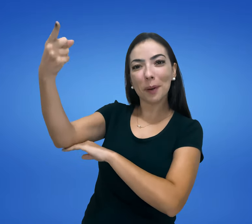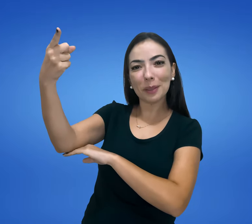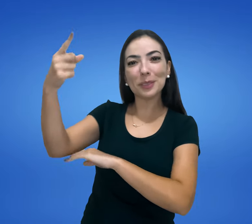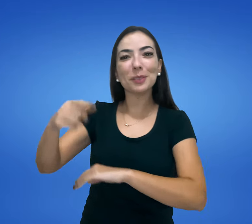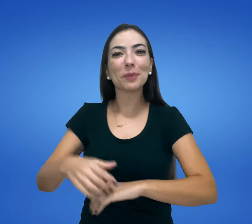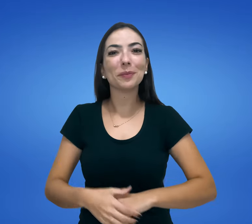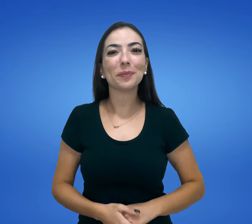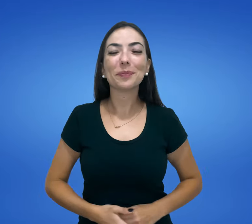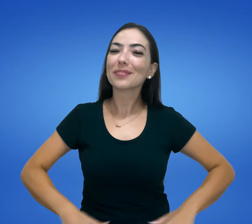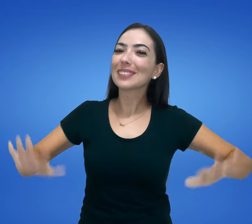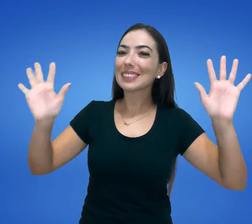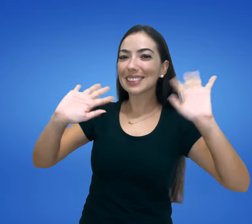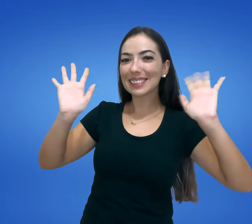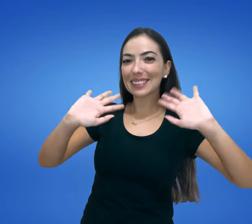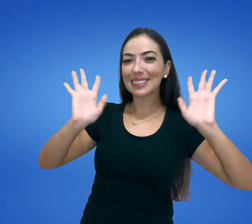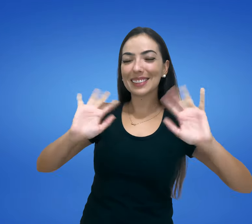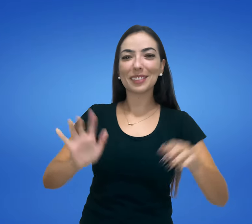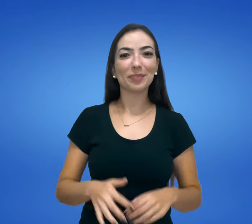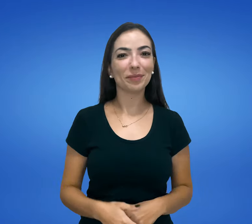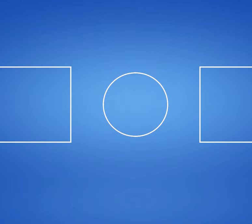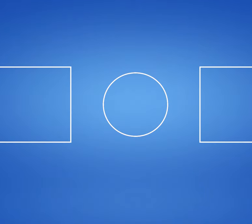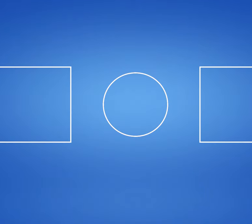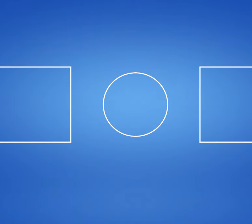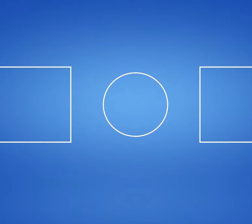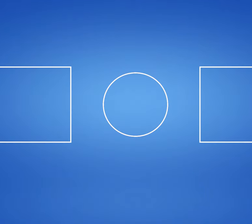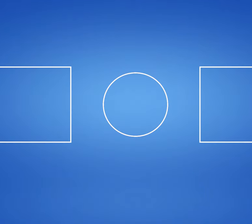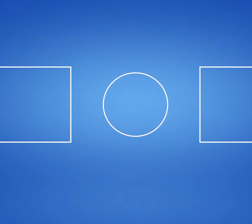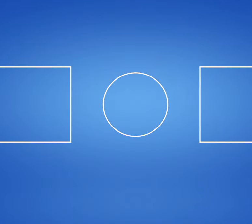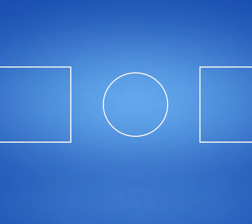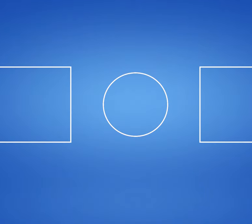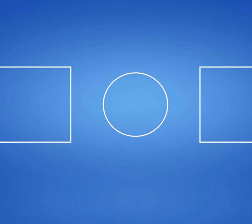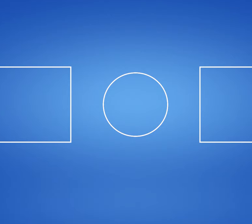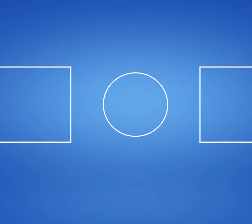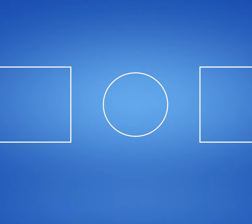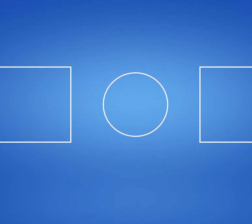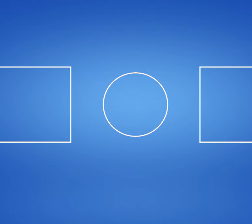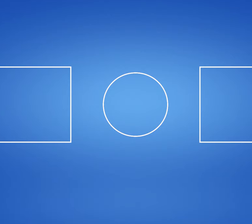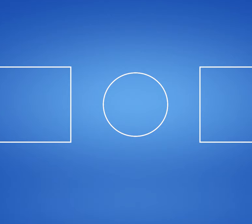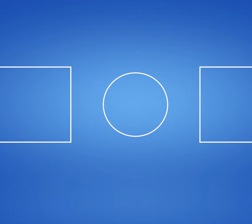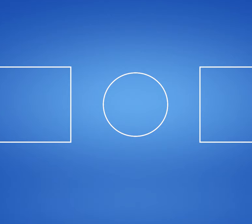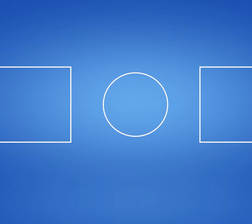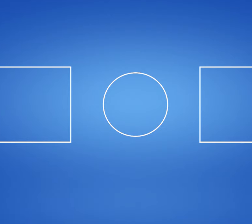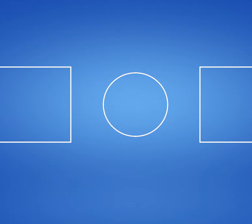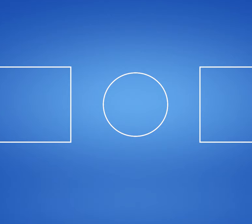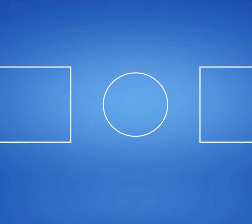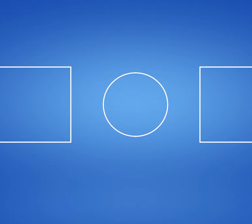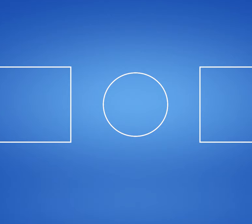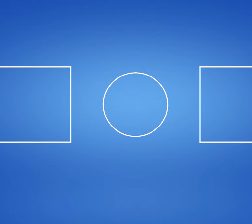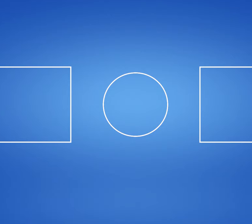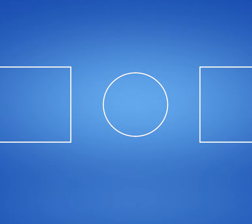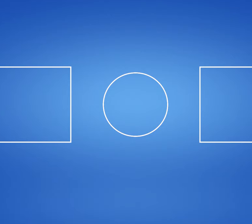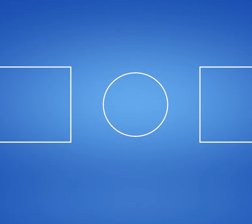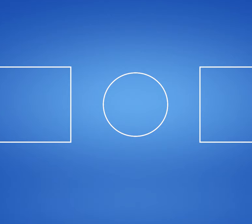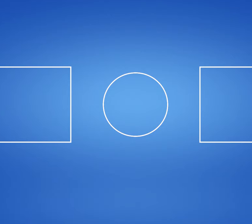Tchau! Tchau! Tchau! Tchau! Tchau Tchau Tchau E aí